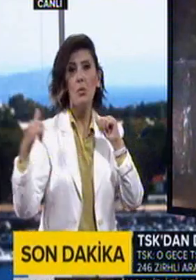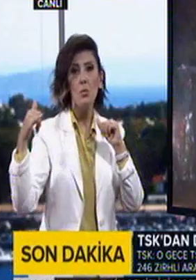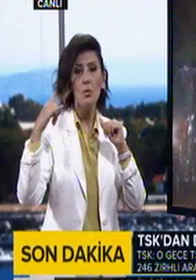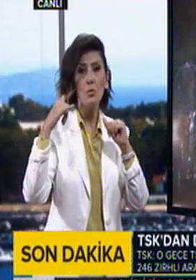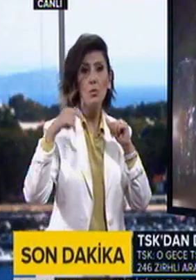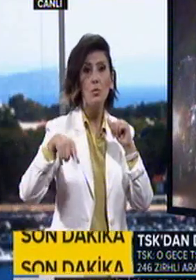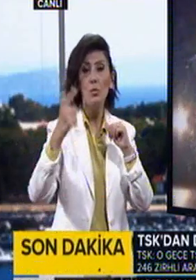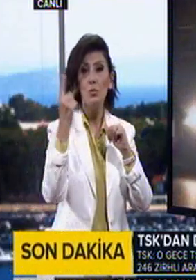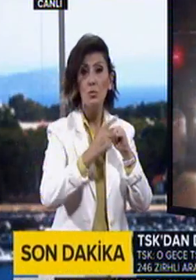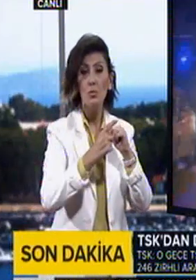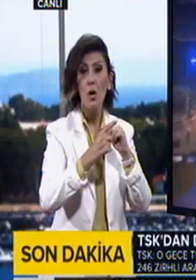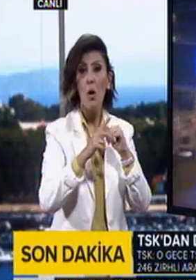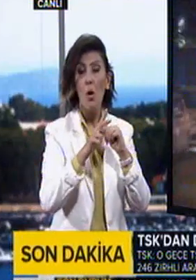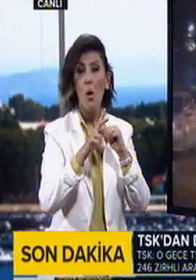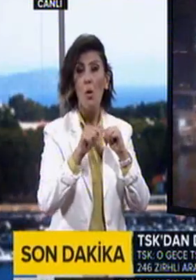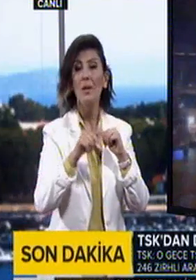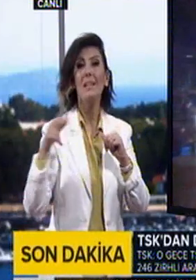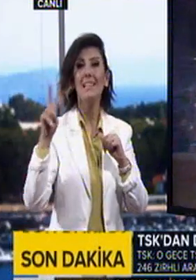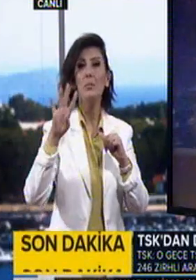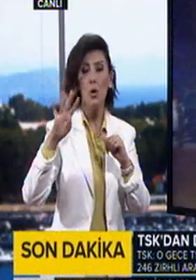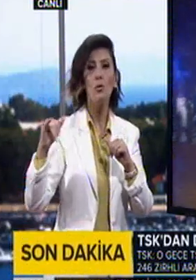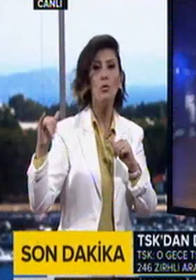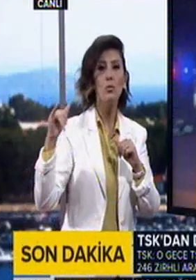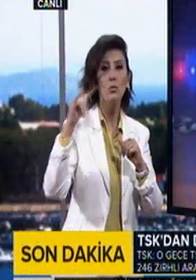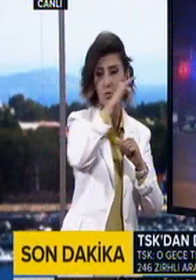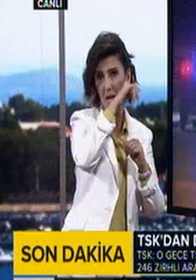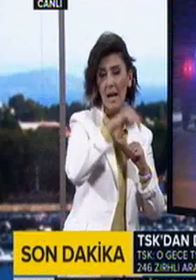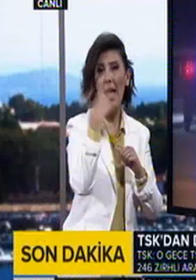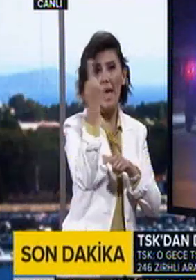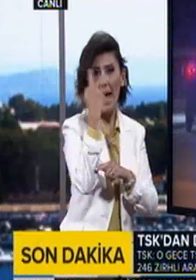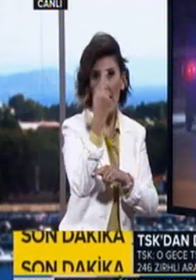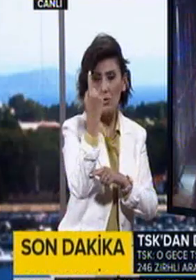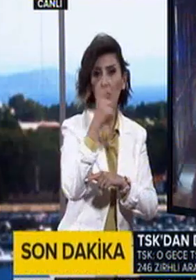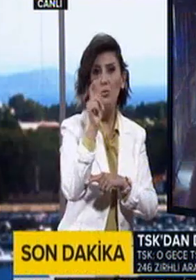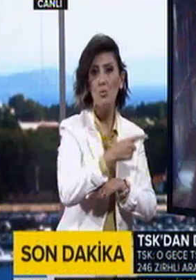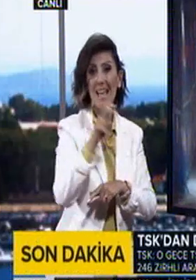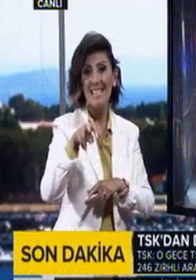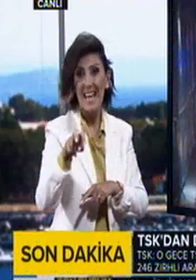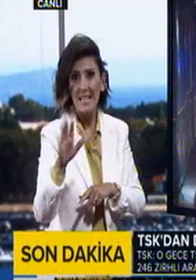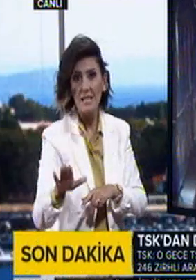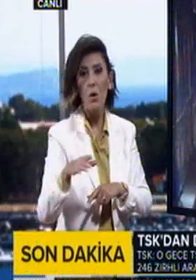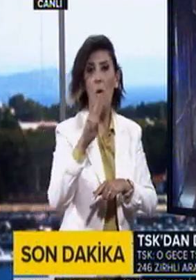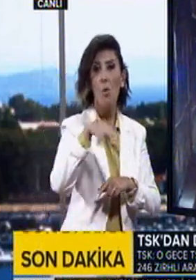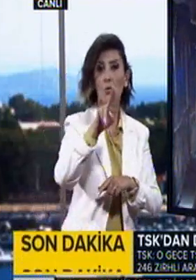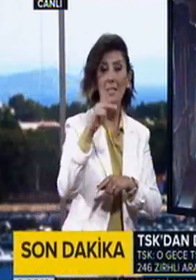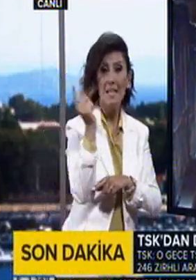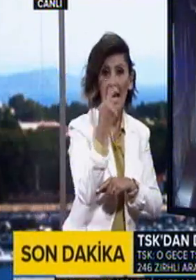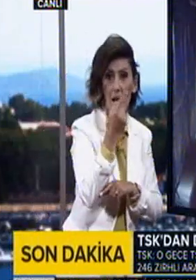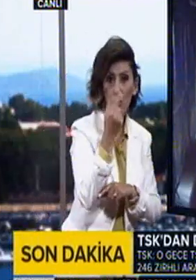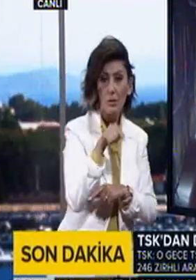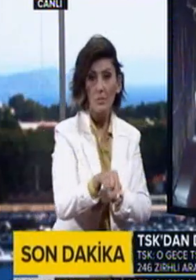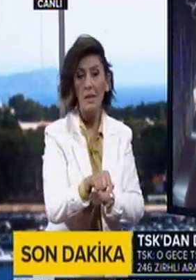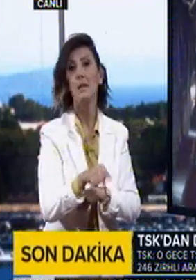%7, 35 uçak bunun 24'ü muharip uçak, helikopterlerde %8, 37 helikopter bunun 8'i